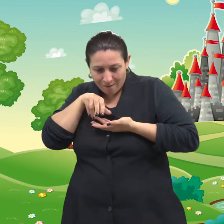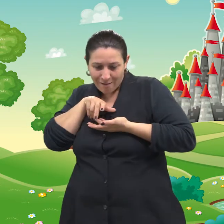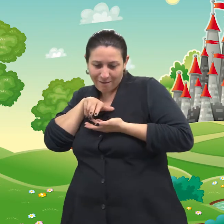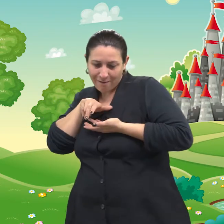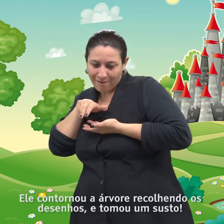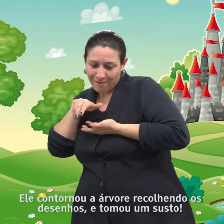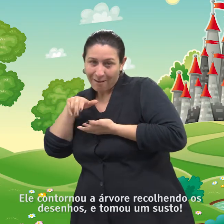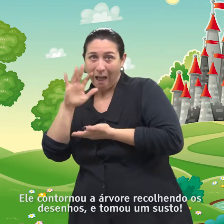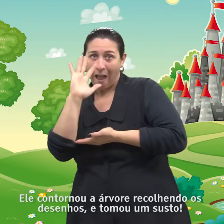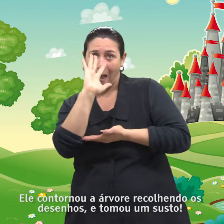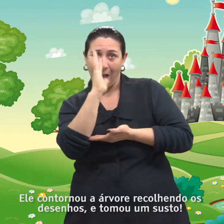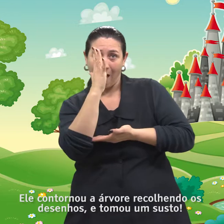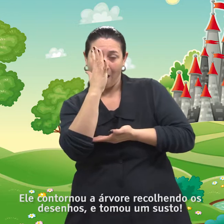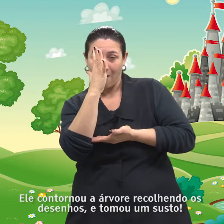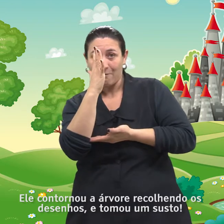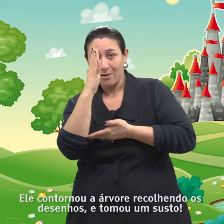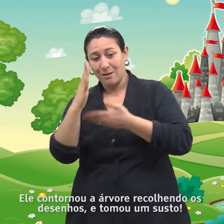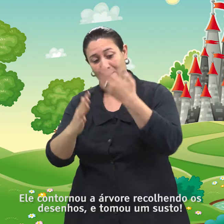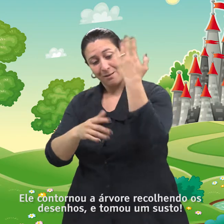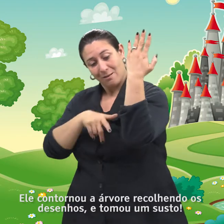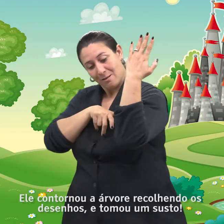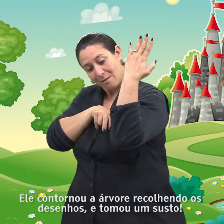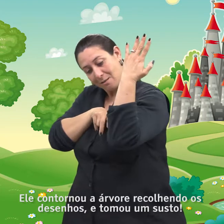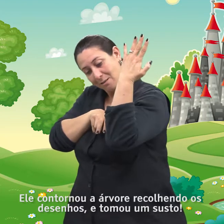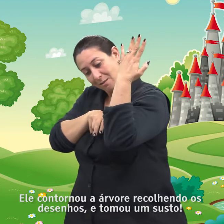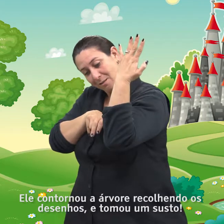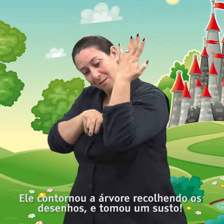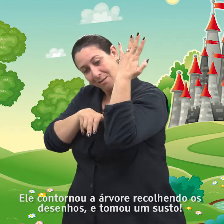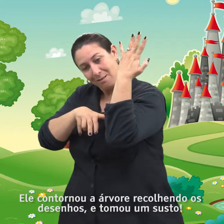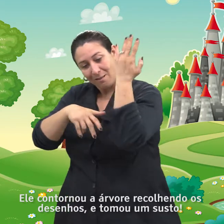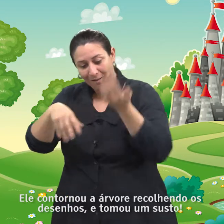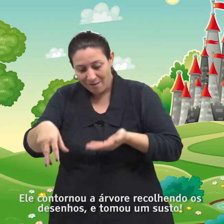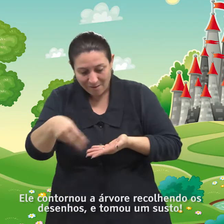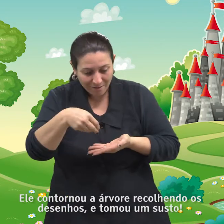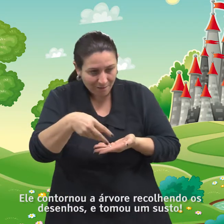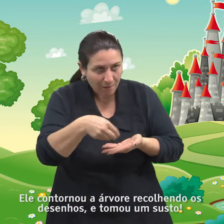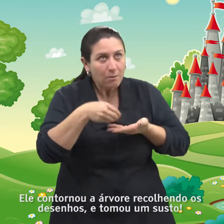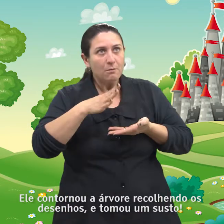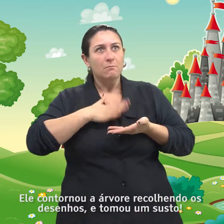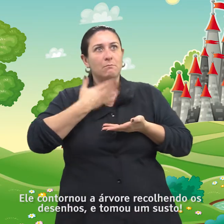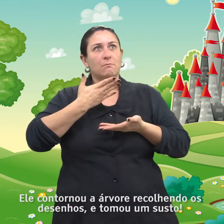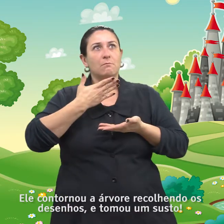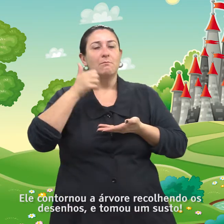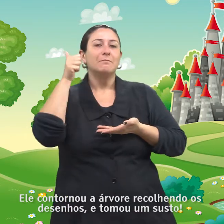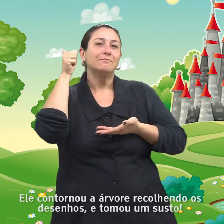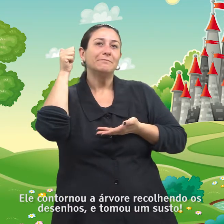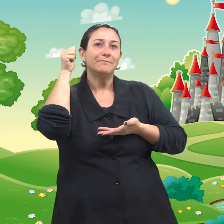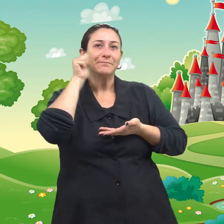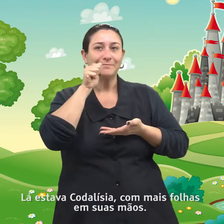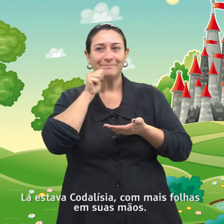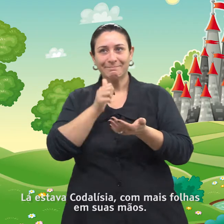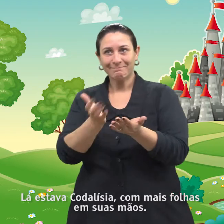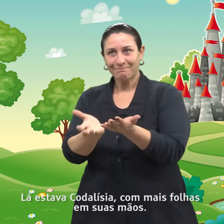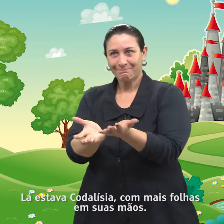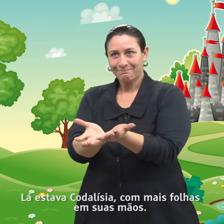Ele contornou a árvore, recolhendo os desenhos e tomou um susto. Lá estava